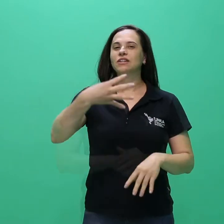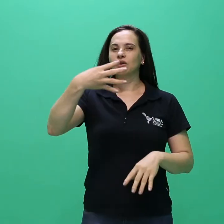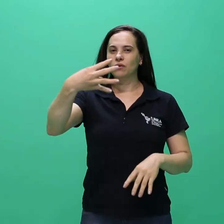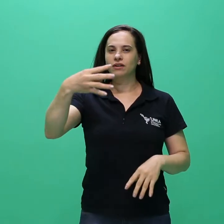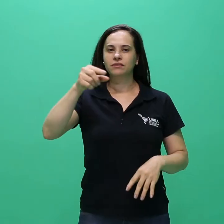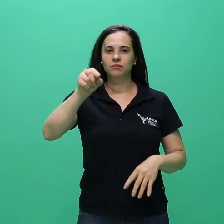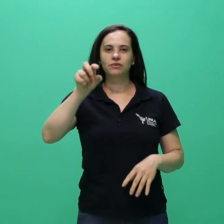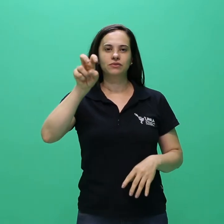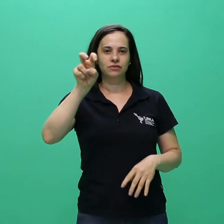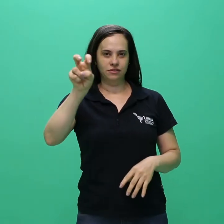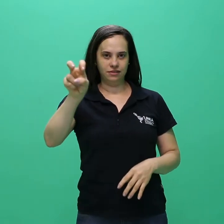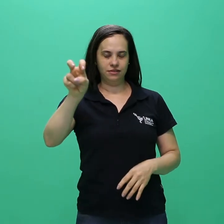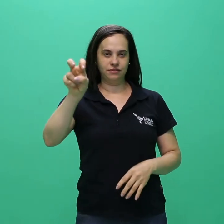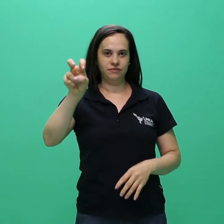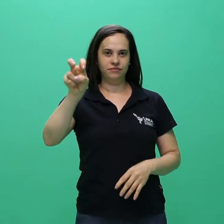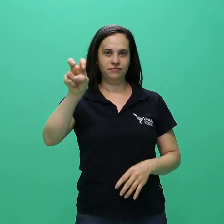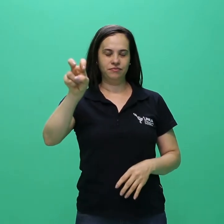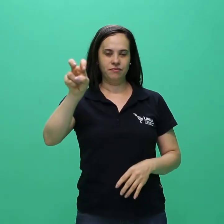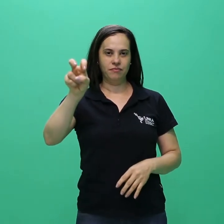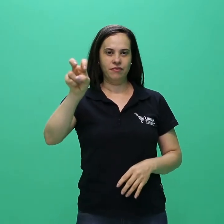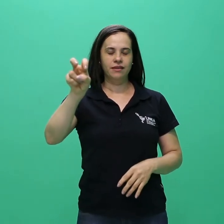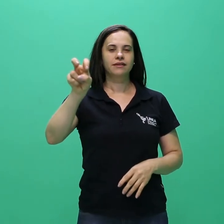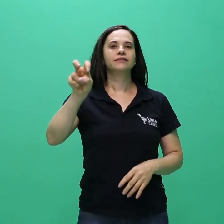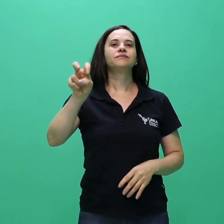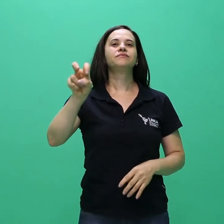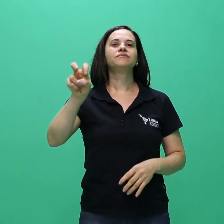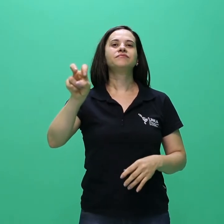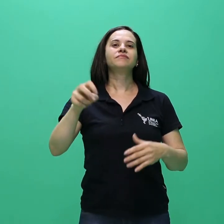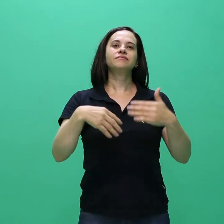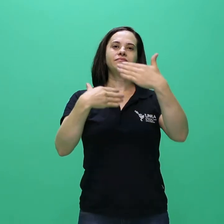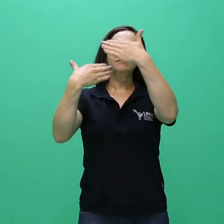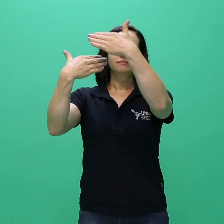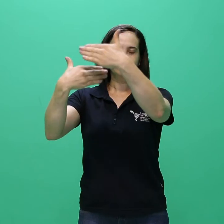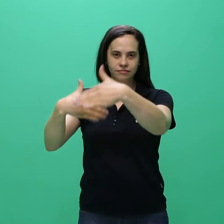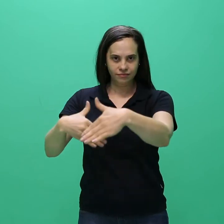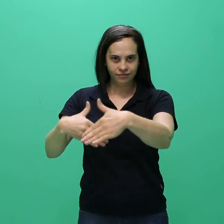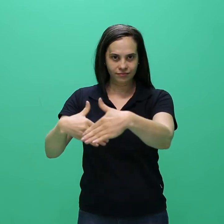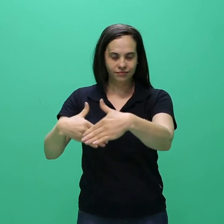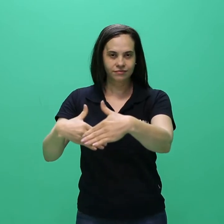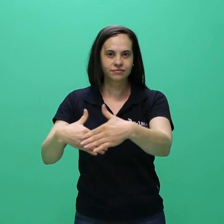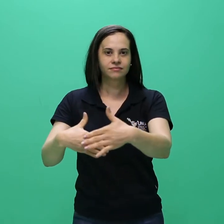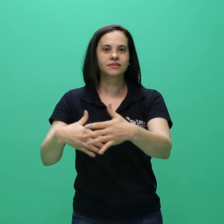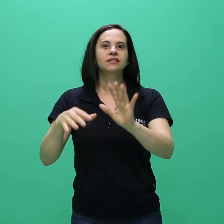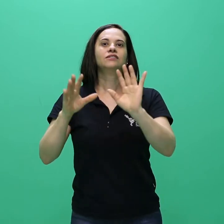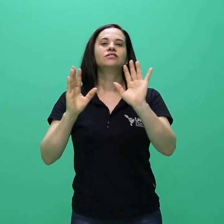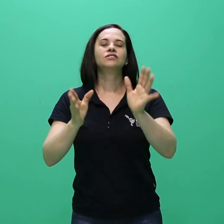4.5. Das avaliações adotadas para a seleção de reingresso.